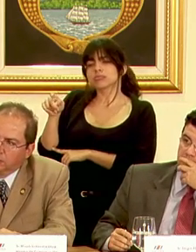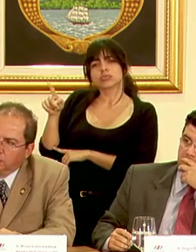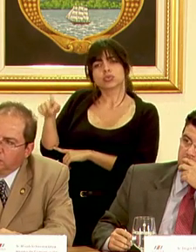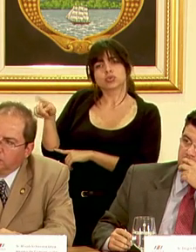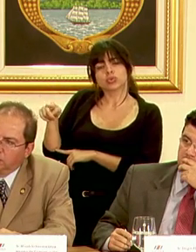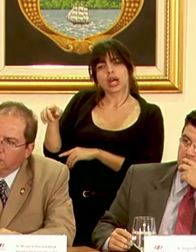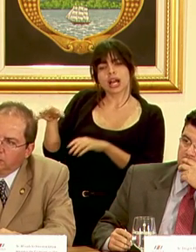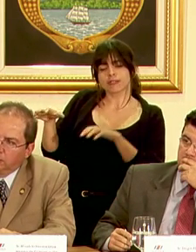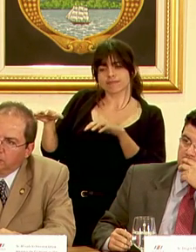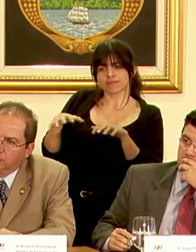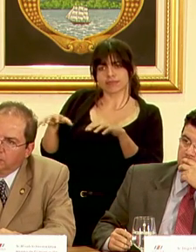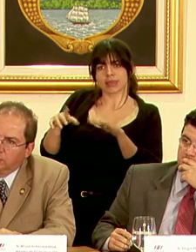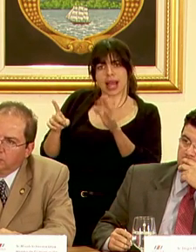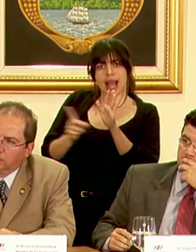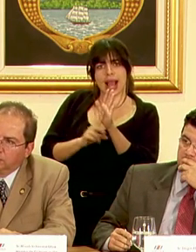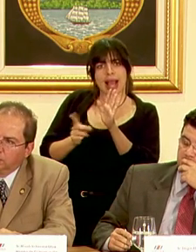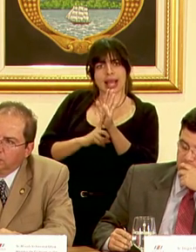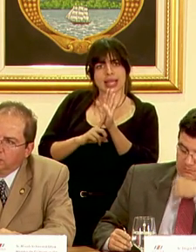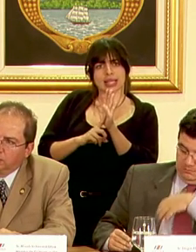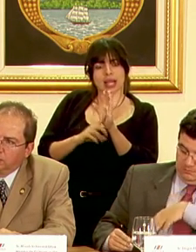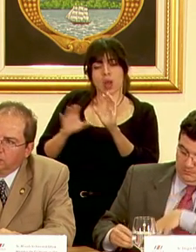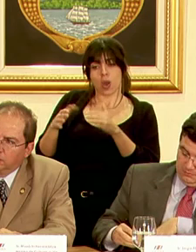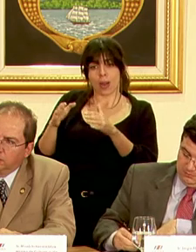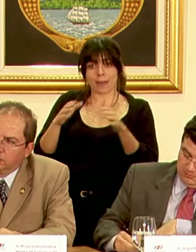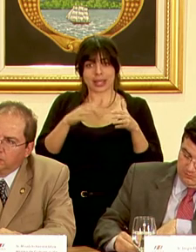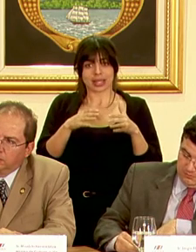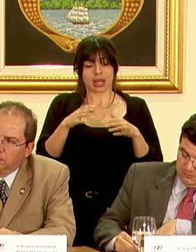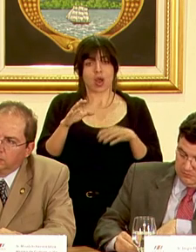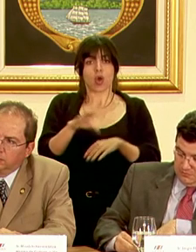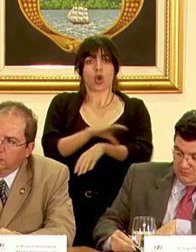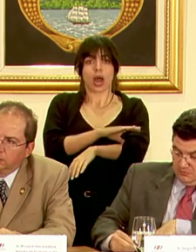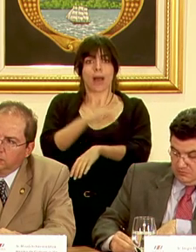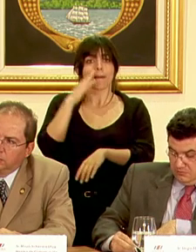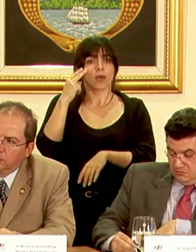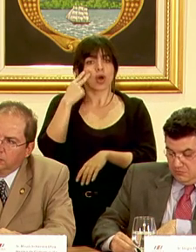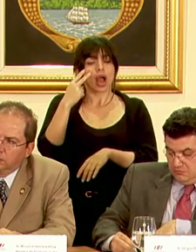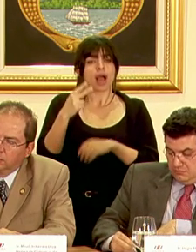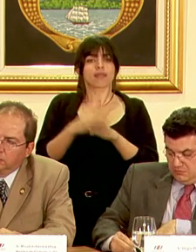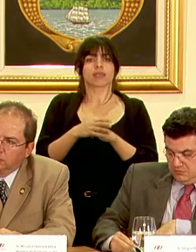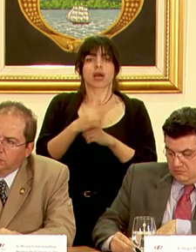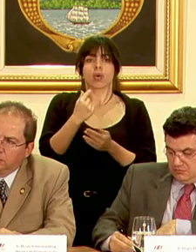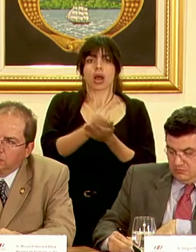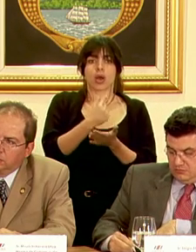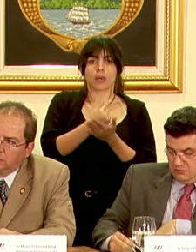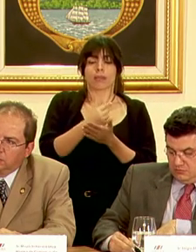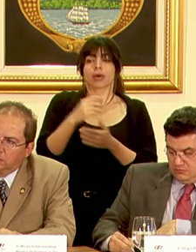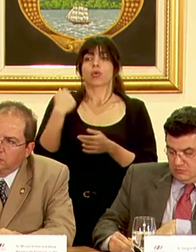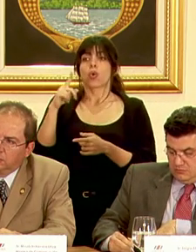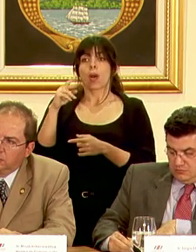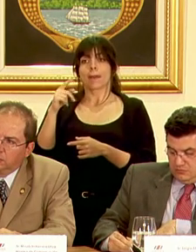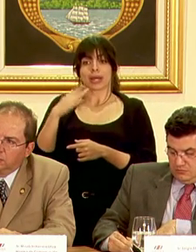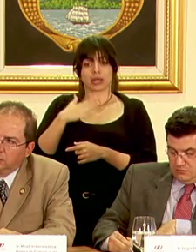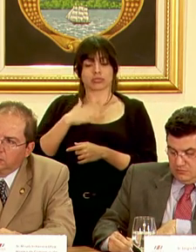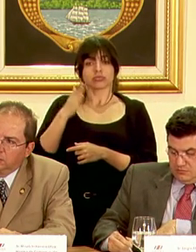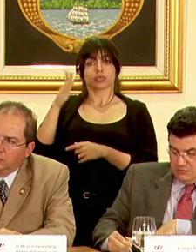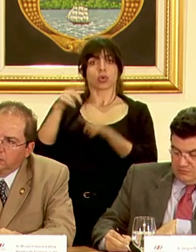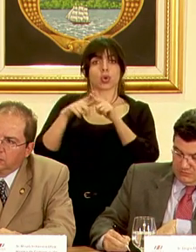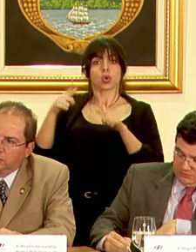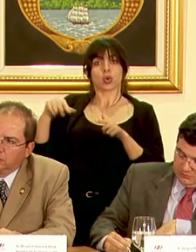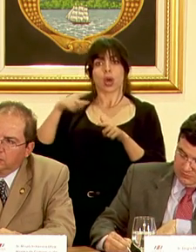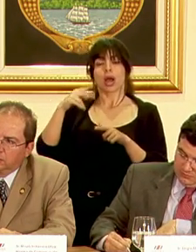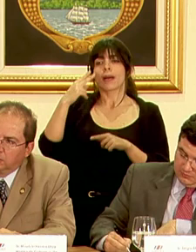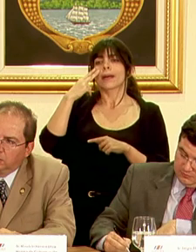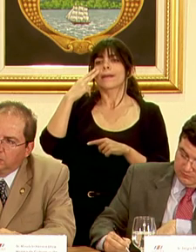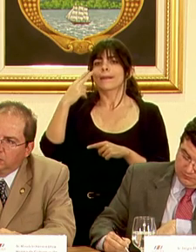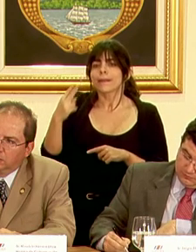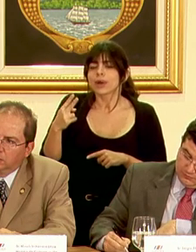activan una alerta o activan los comités en Coronado Moravia Guicochea y Oremuno un compañero de nosotros ayer estaba en la zona y vio